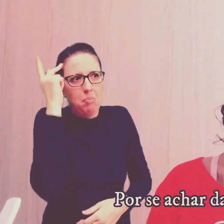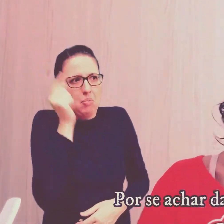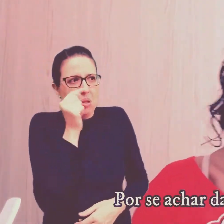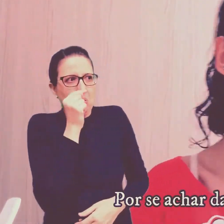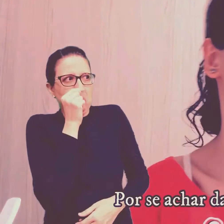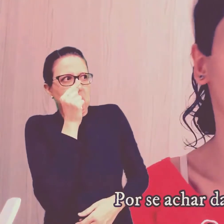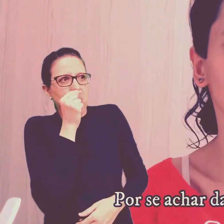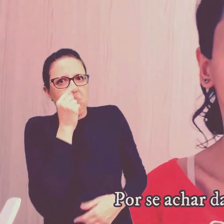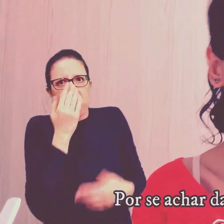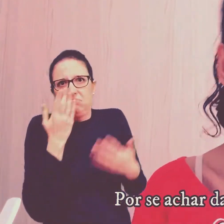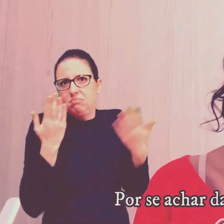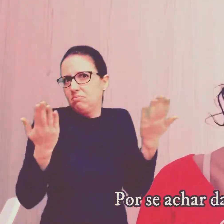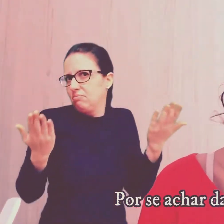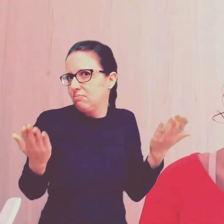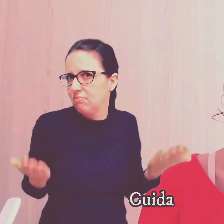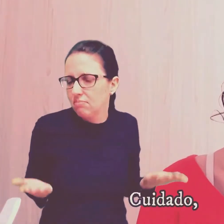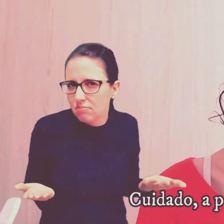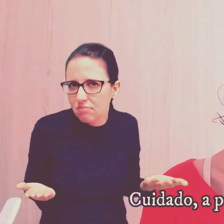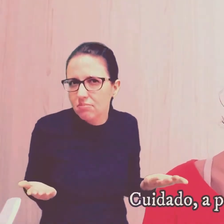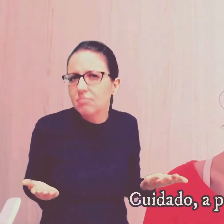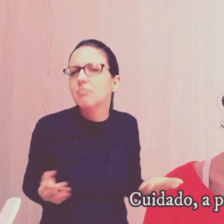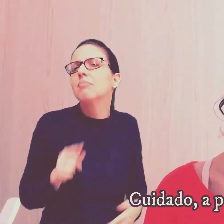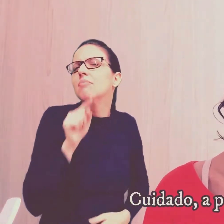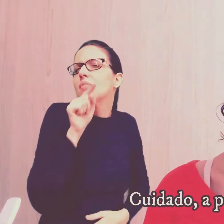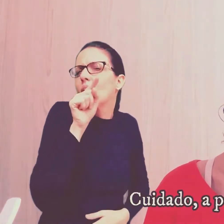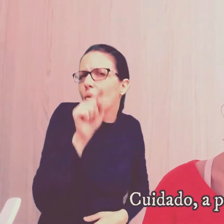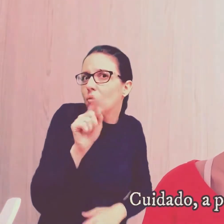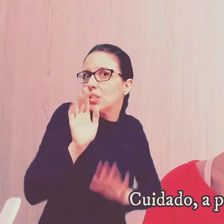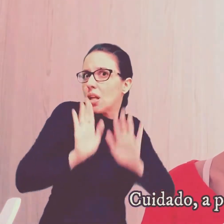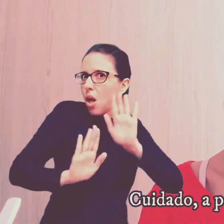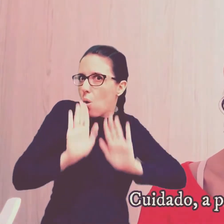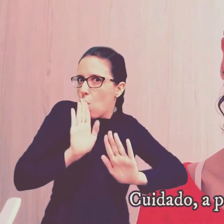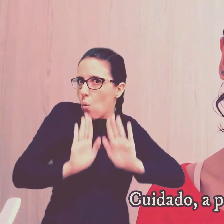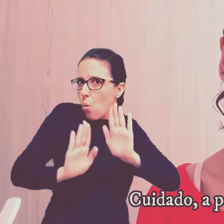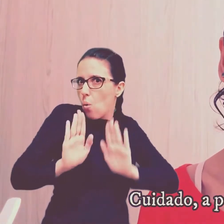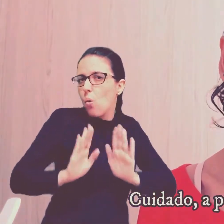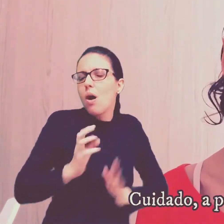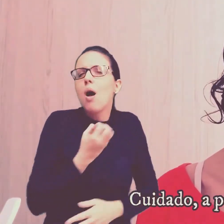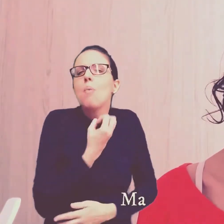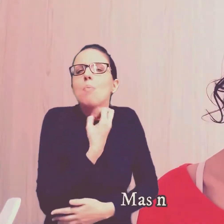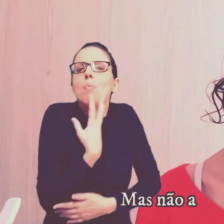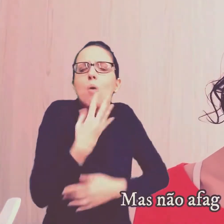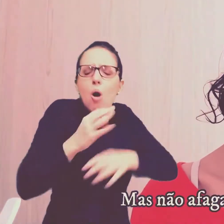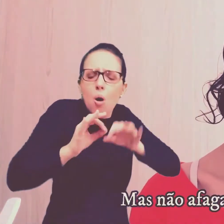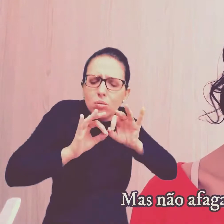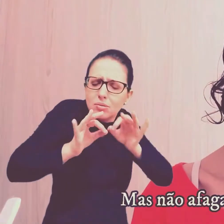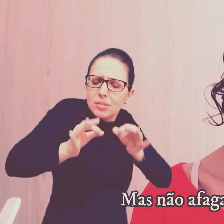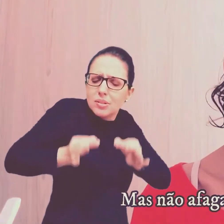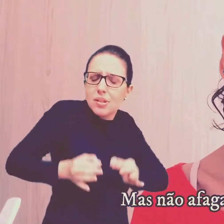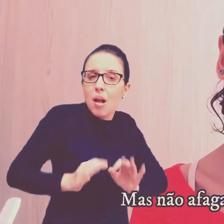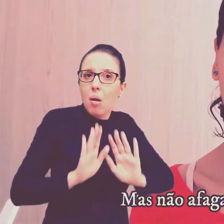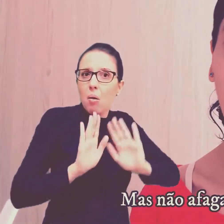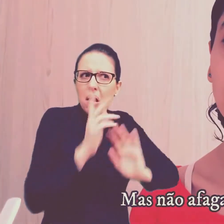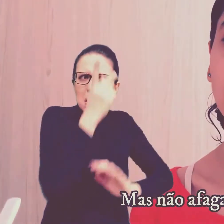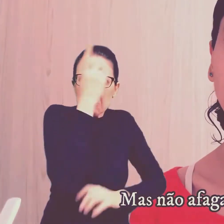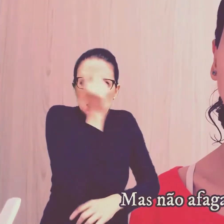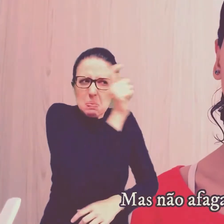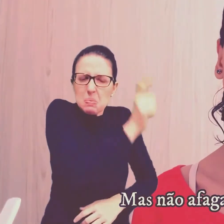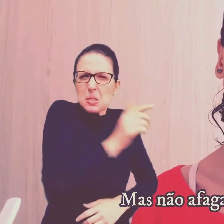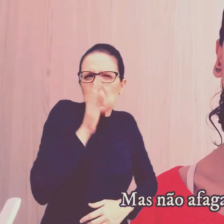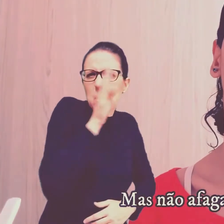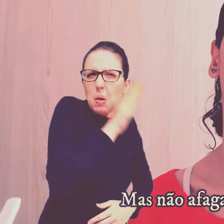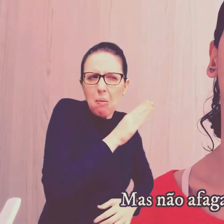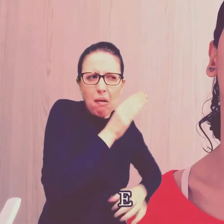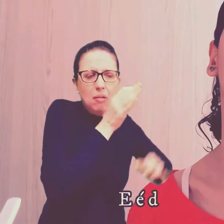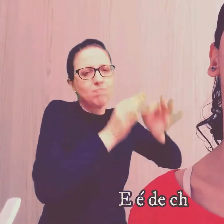se o chá da carne e o outro. Cuidado, a pena é frágil, mas não falas